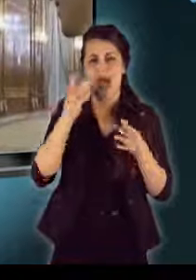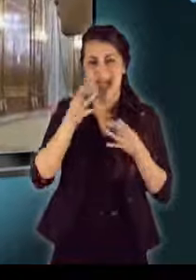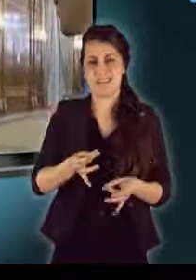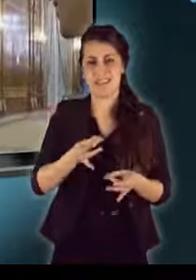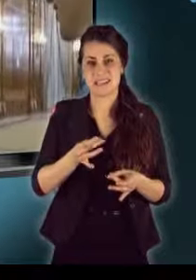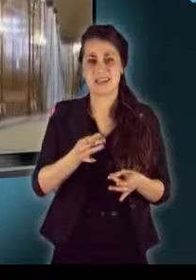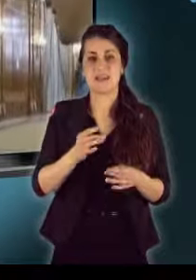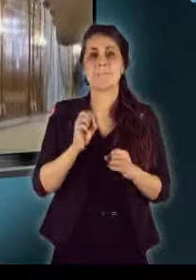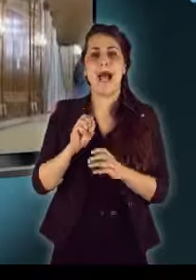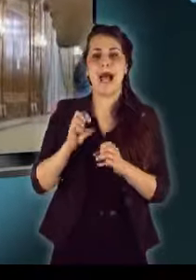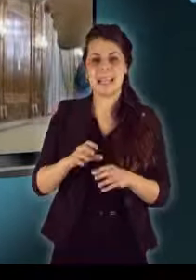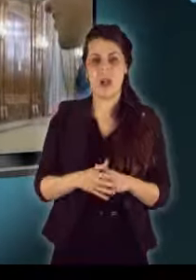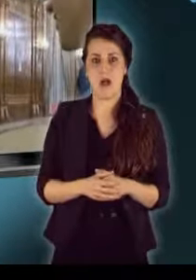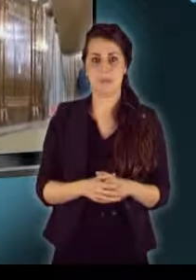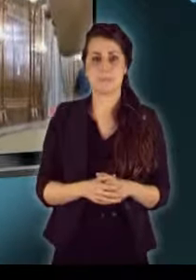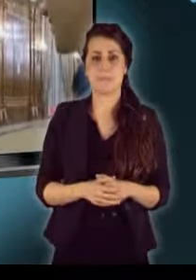mágiában.